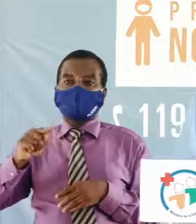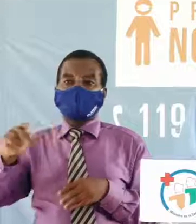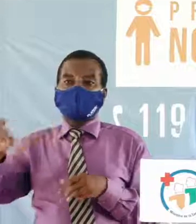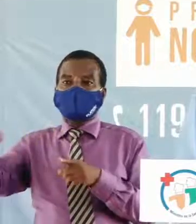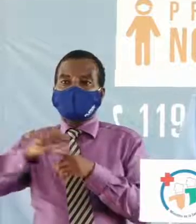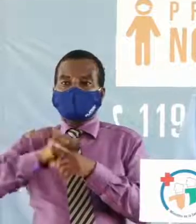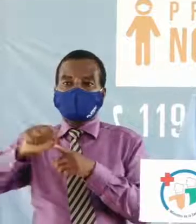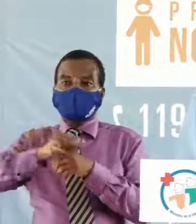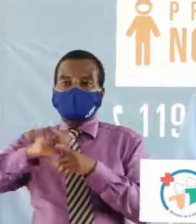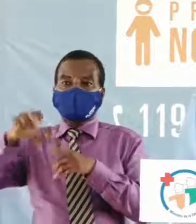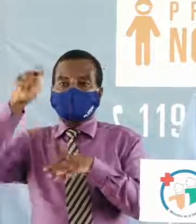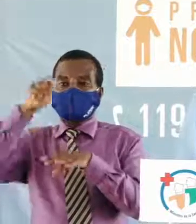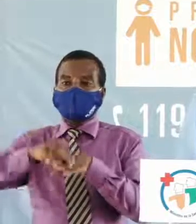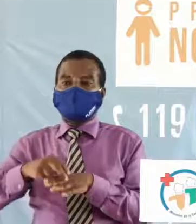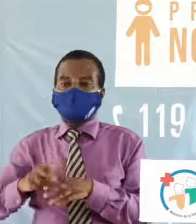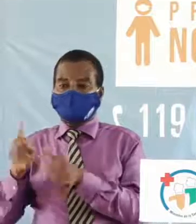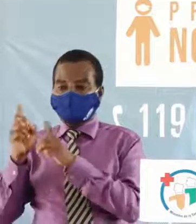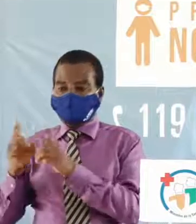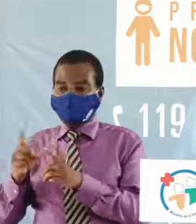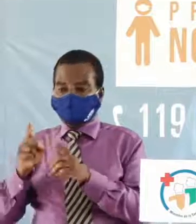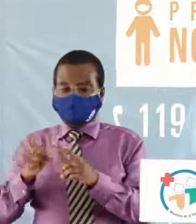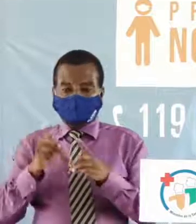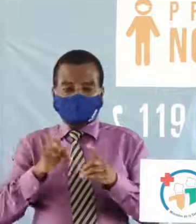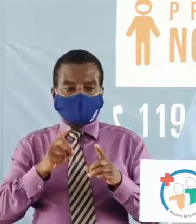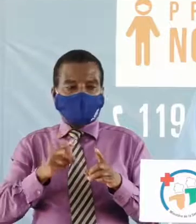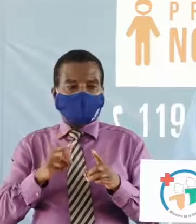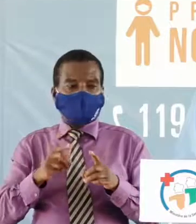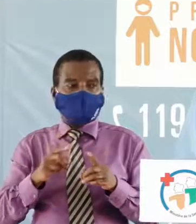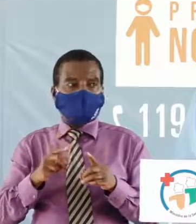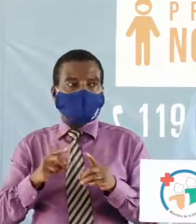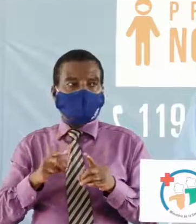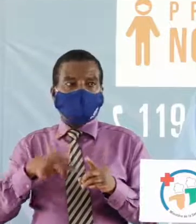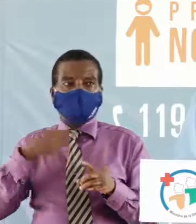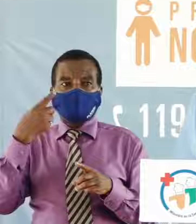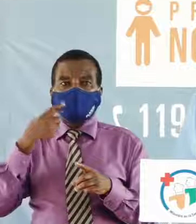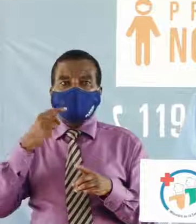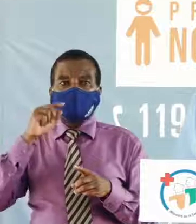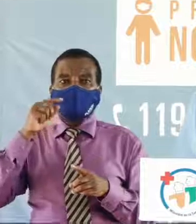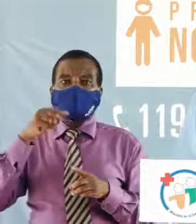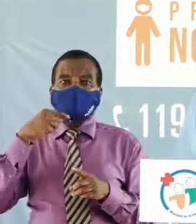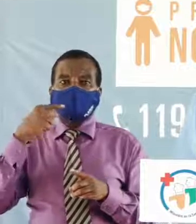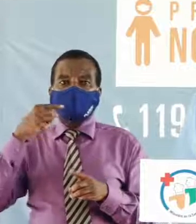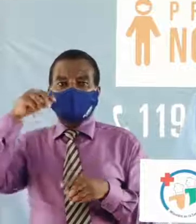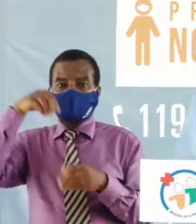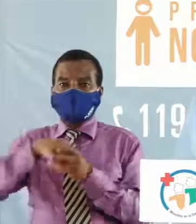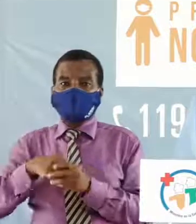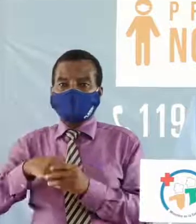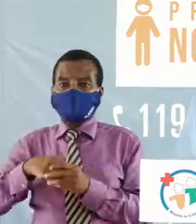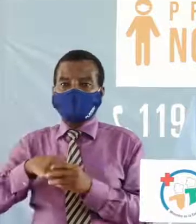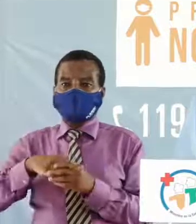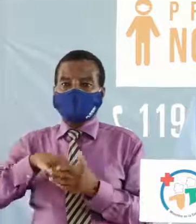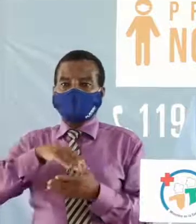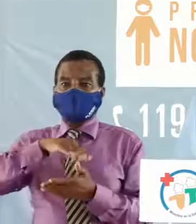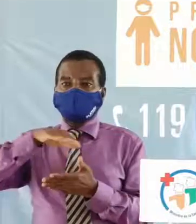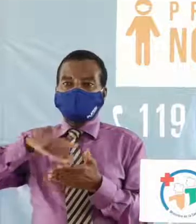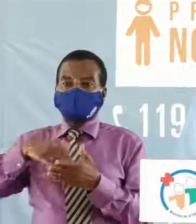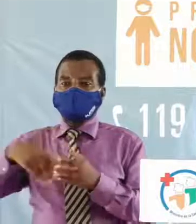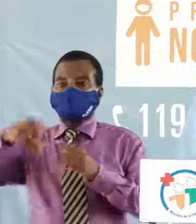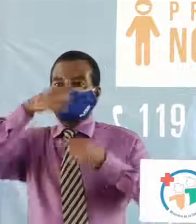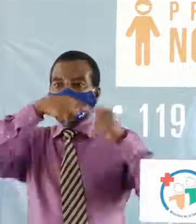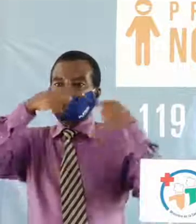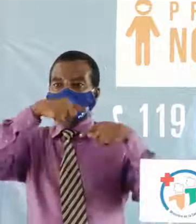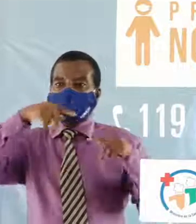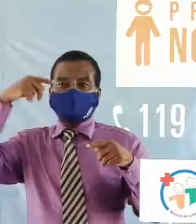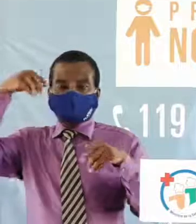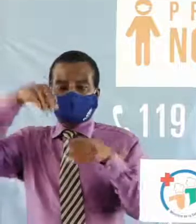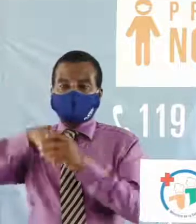'application de la réglementation donc dans le milieu du transport dans le cadre de la lutte